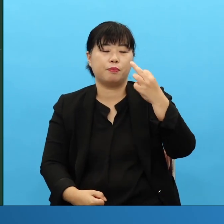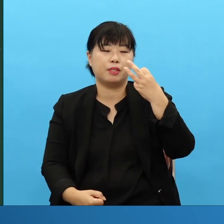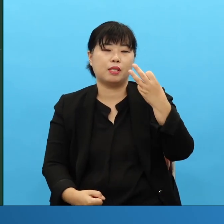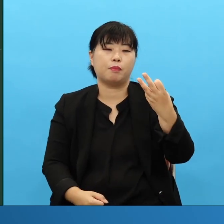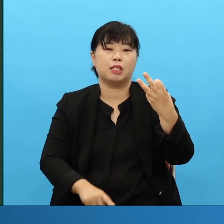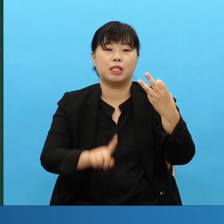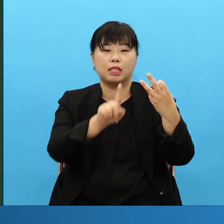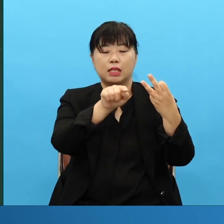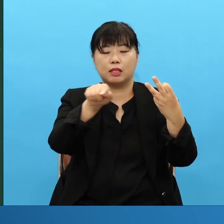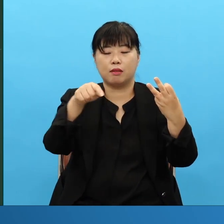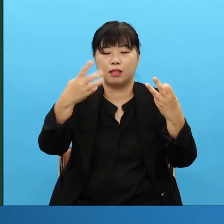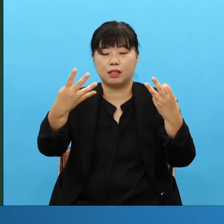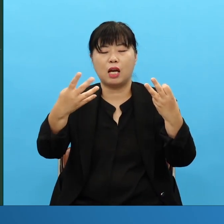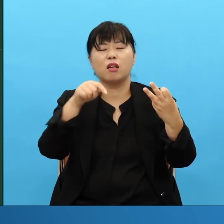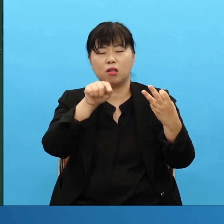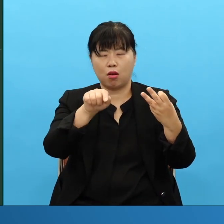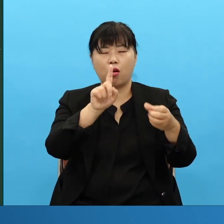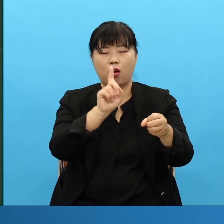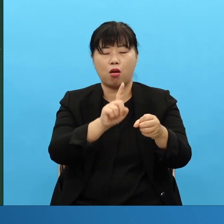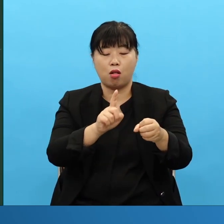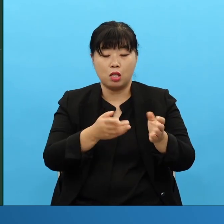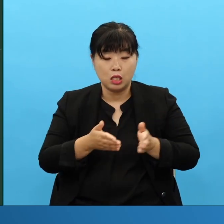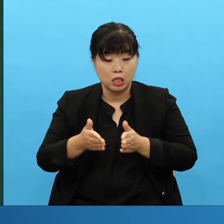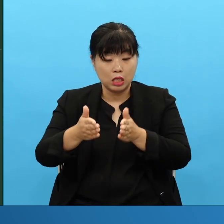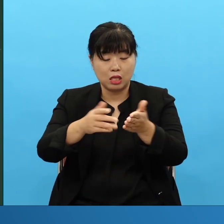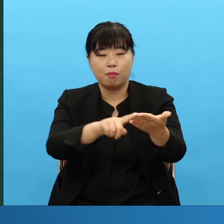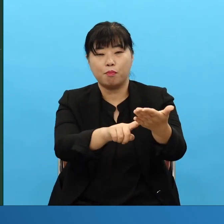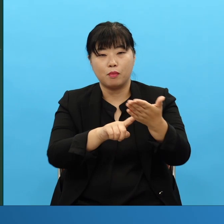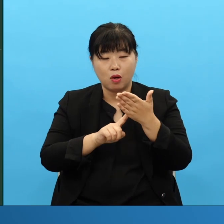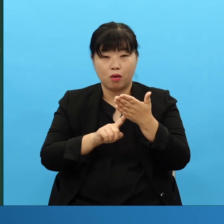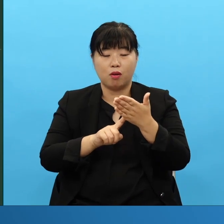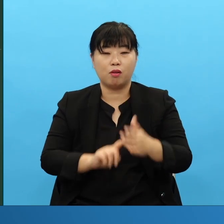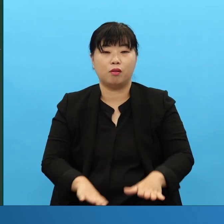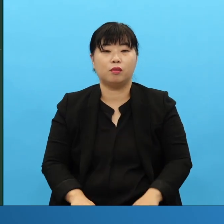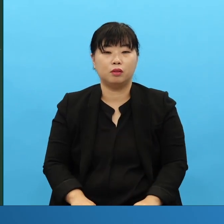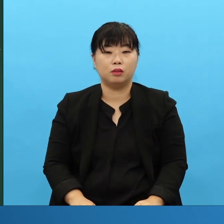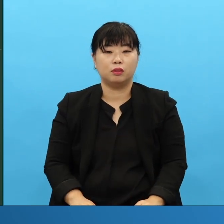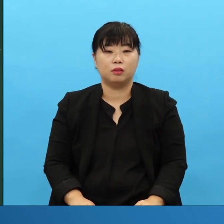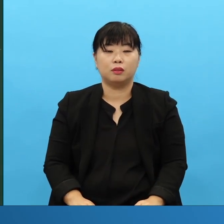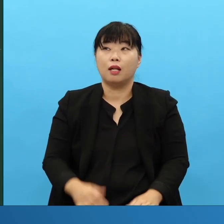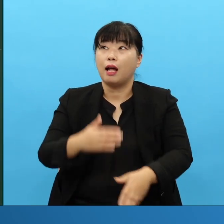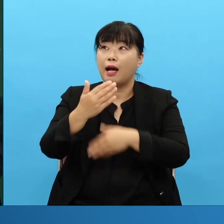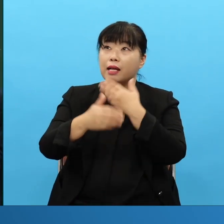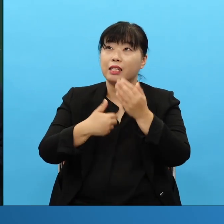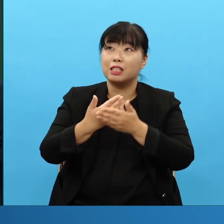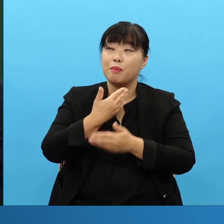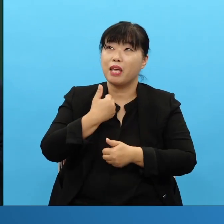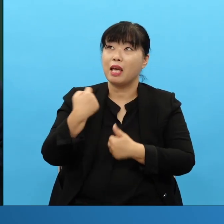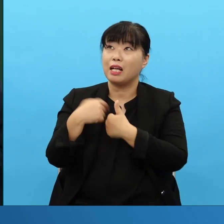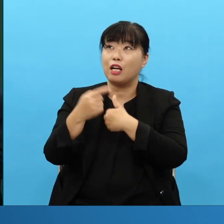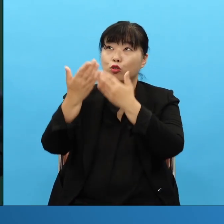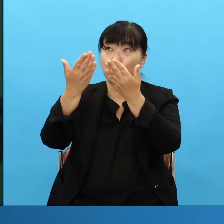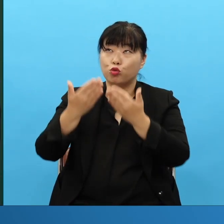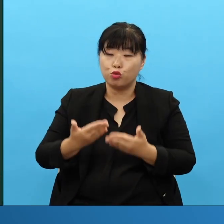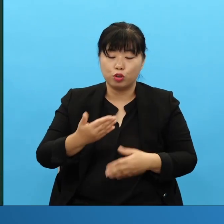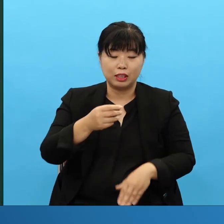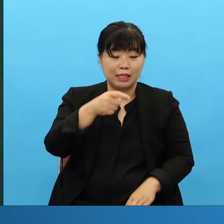하나님이 완전하게 알리는 장소 일 사람 나오죠 분명히 있습니다